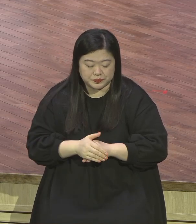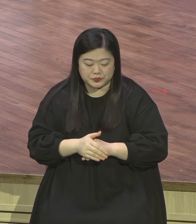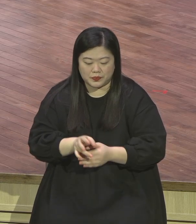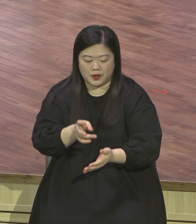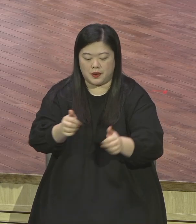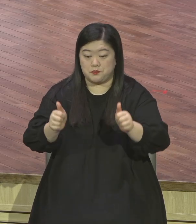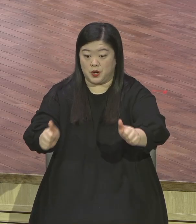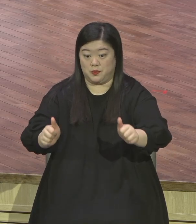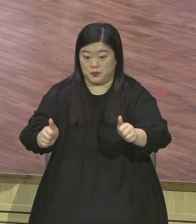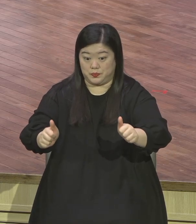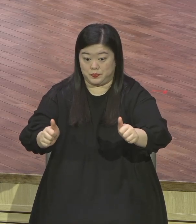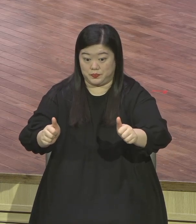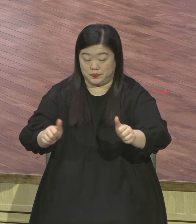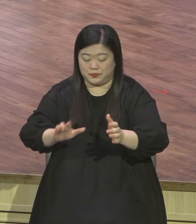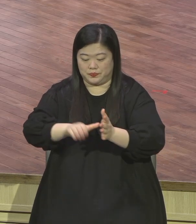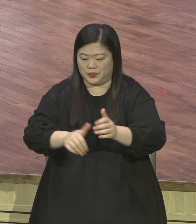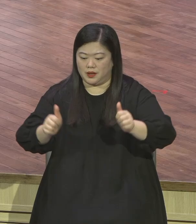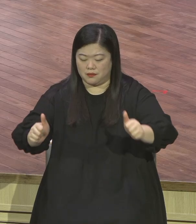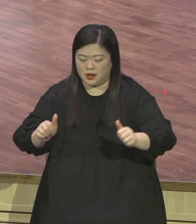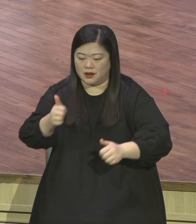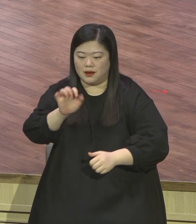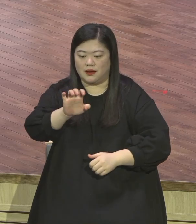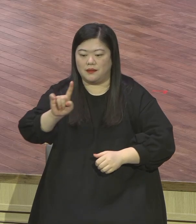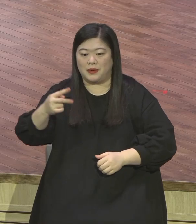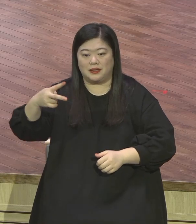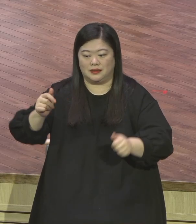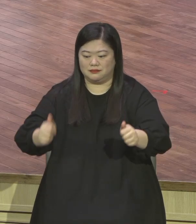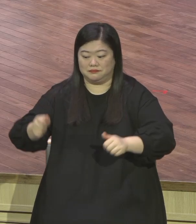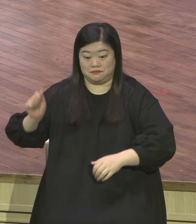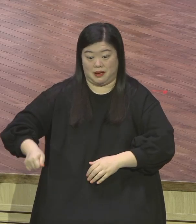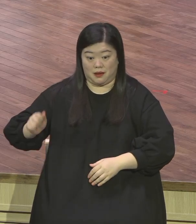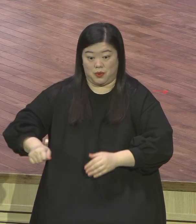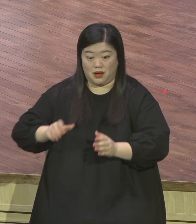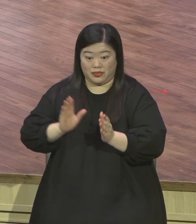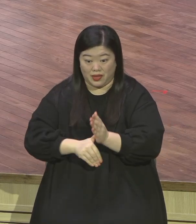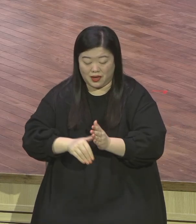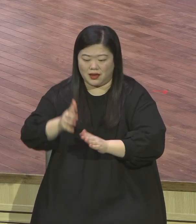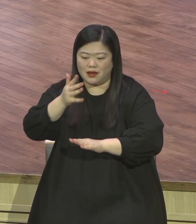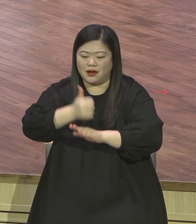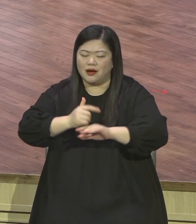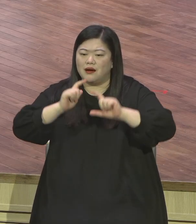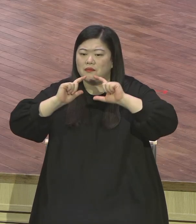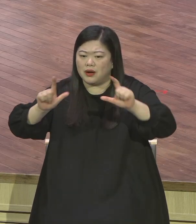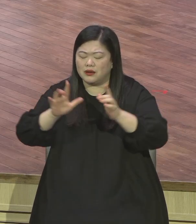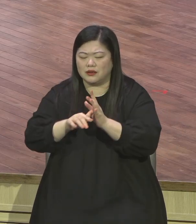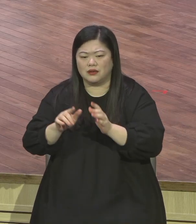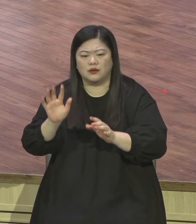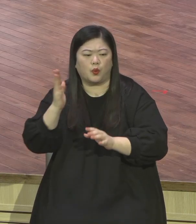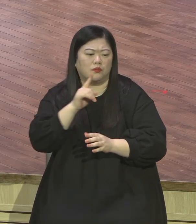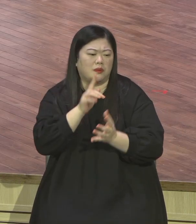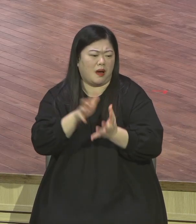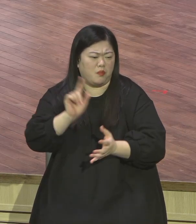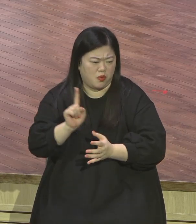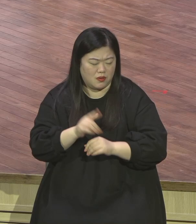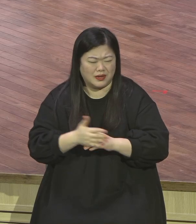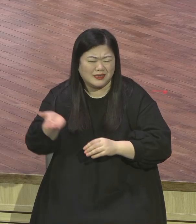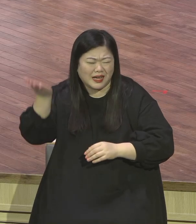논란이 많이 있죠. 대표적인 것이 가습기 살균제 이 사건인데